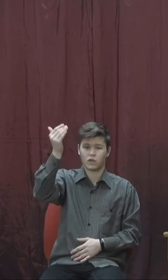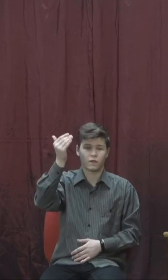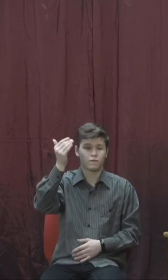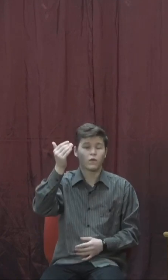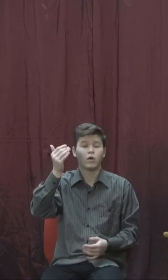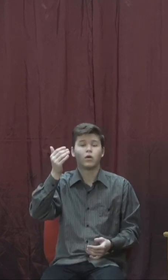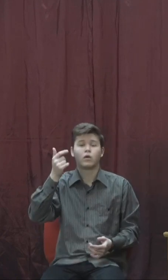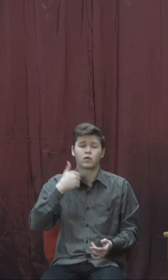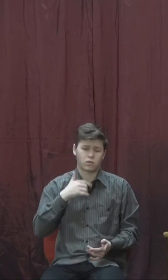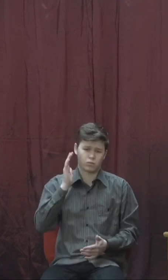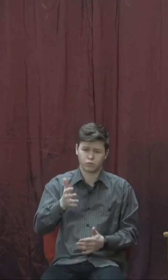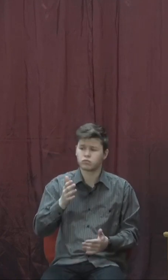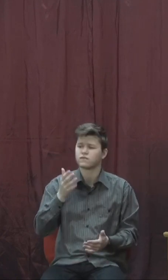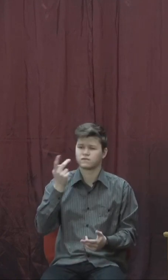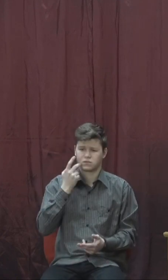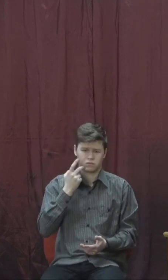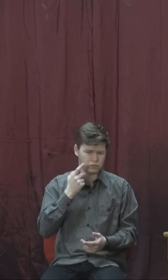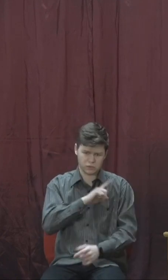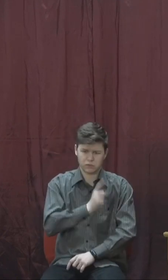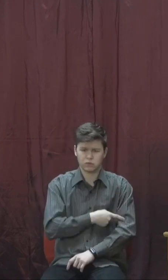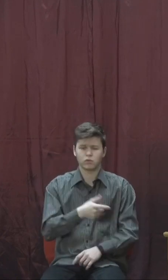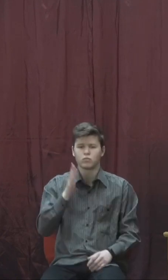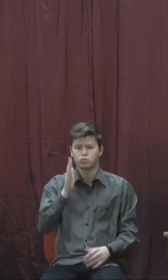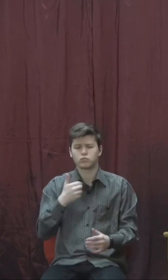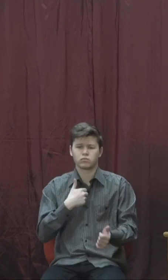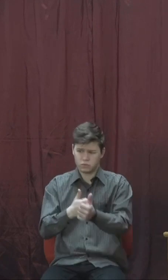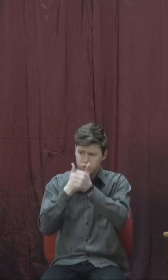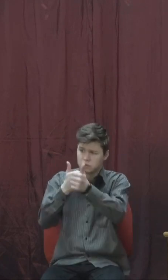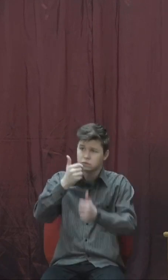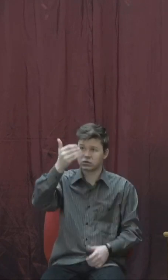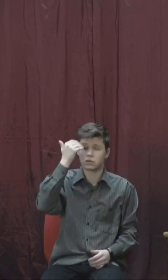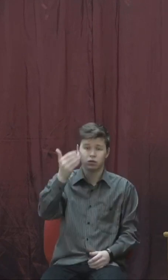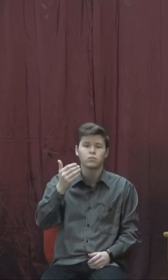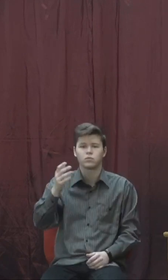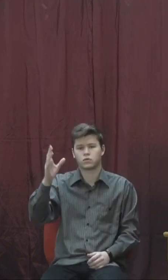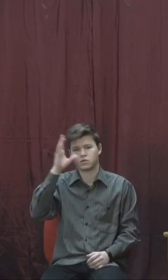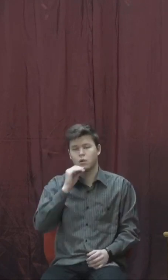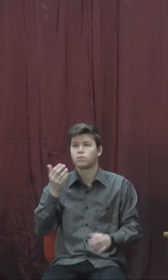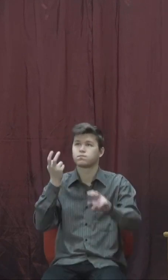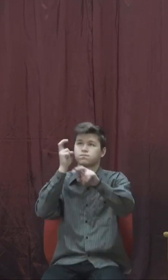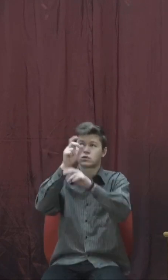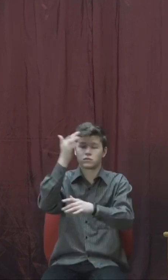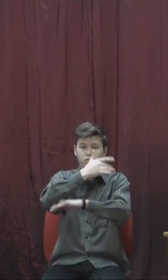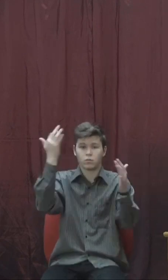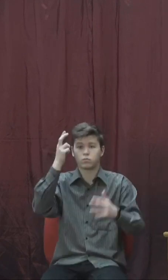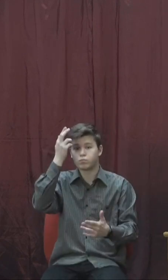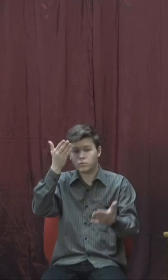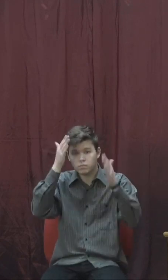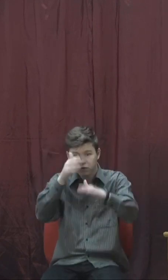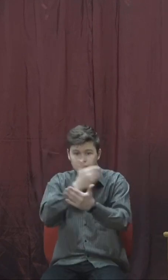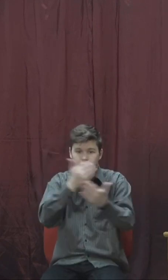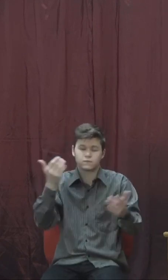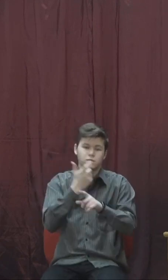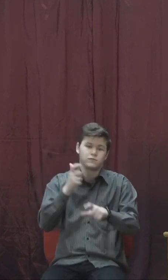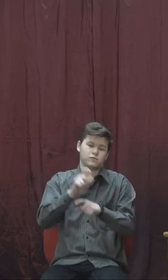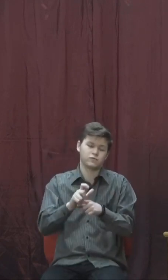не впадемо, не спіткнемося, піднімемо крила і дійдемо до неба. Хай Господь вас